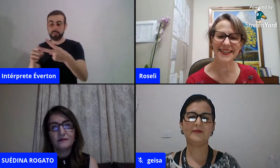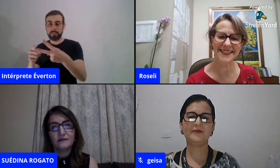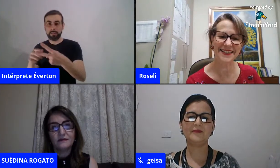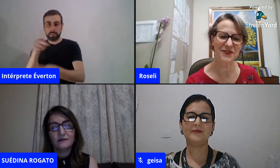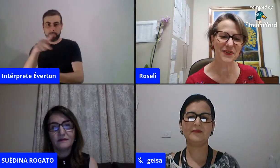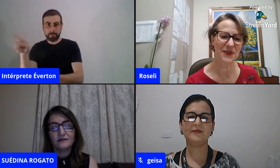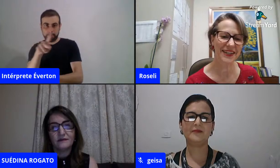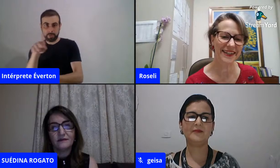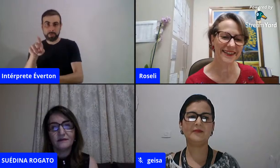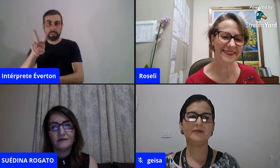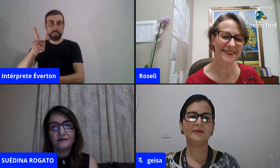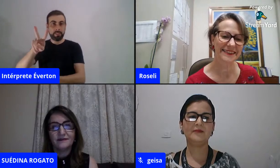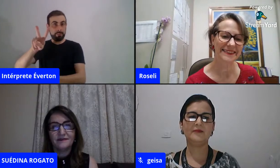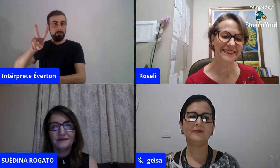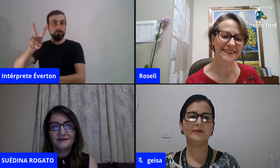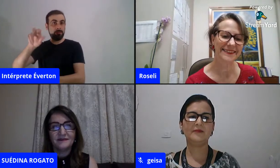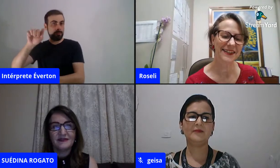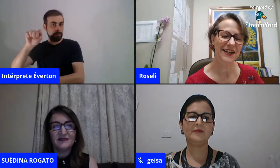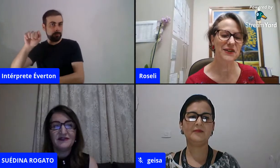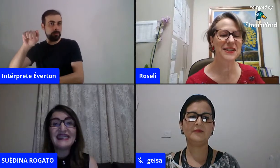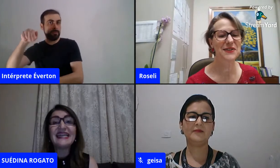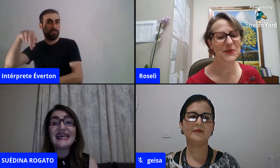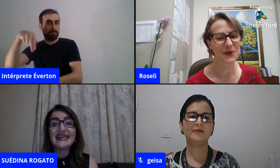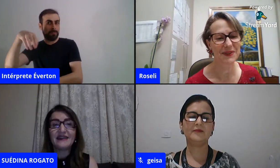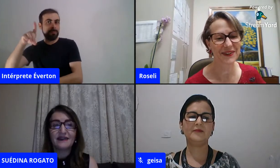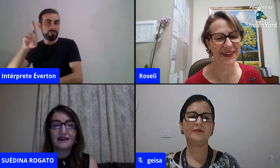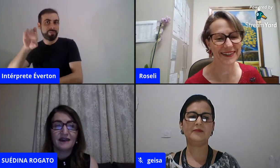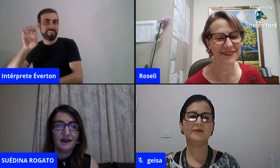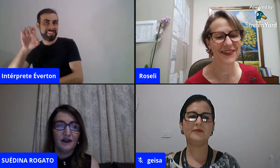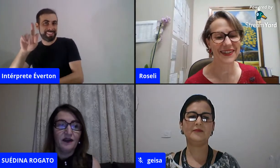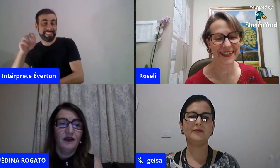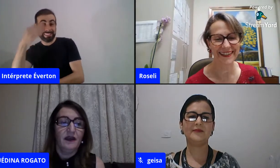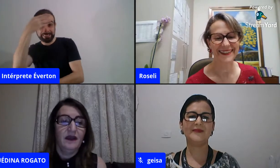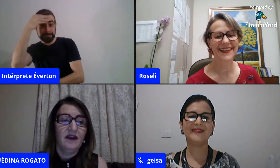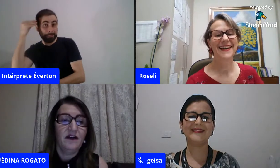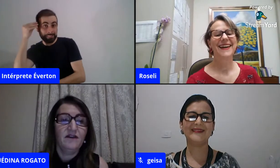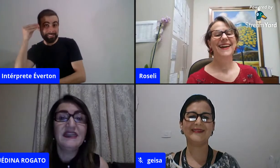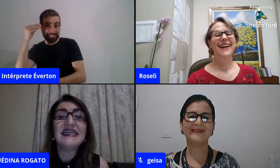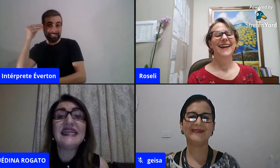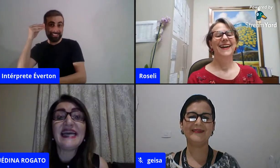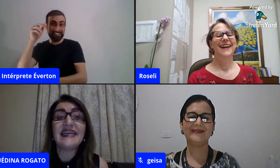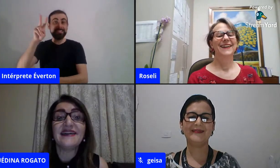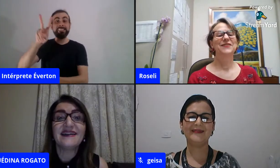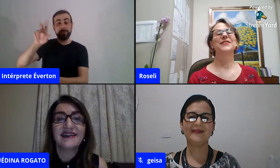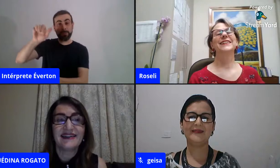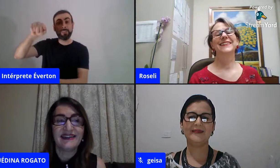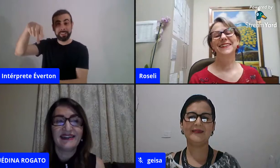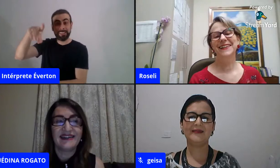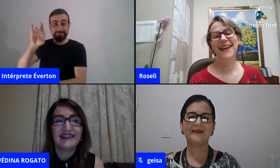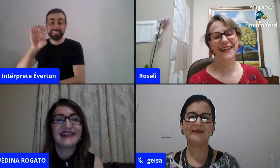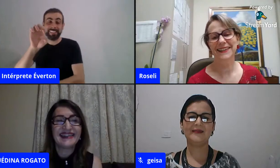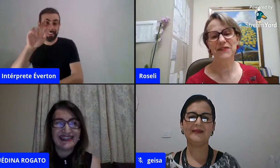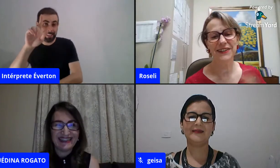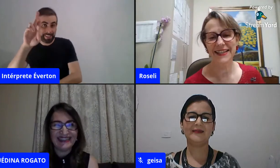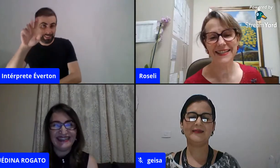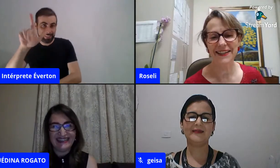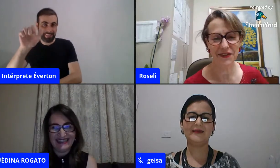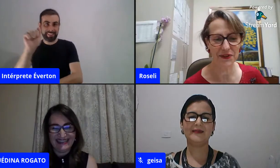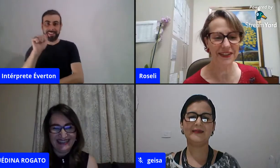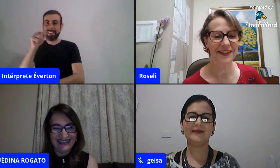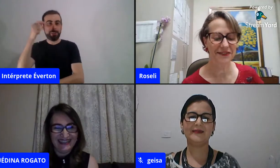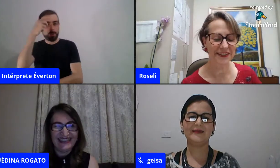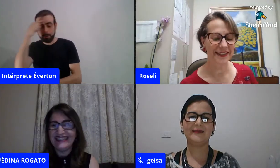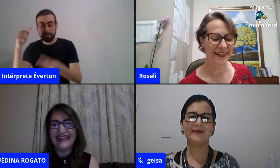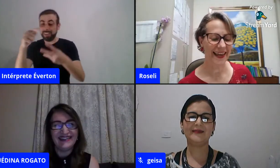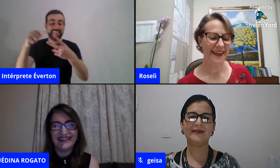Vanessa Valquíria? Valquíria, esqueci o nome agora, Valquíria? Vanderléia. Vanderléia, nem Vanessa,